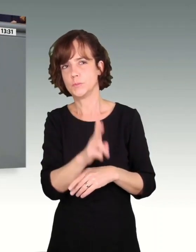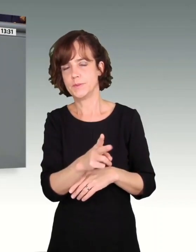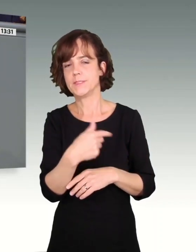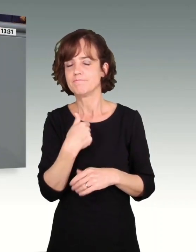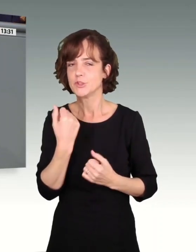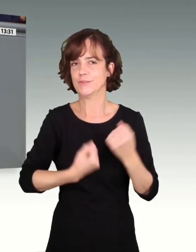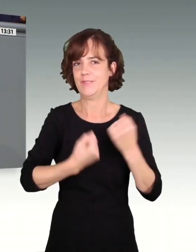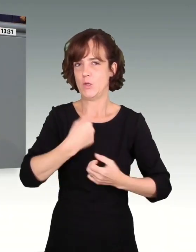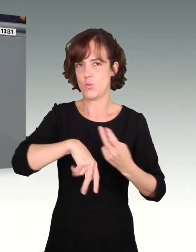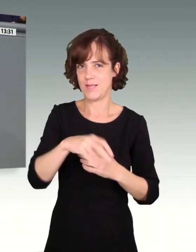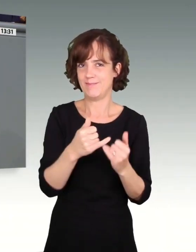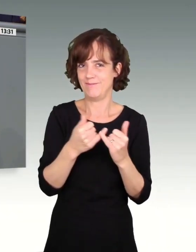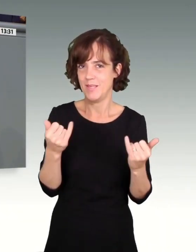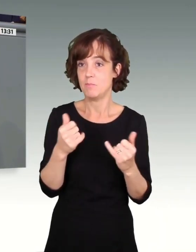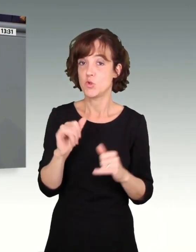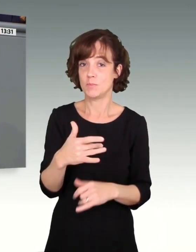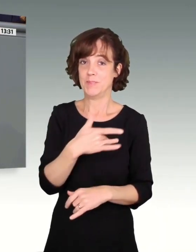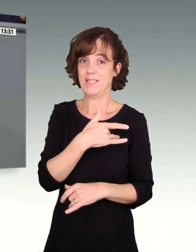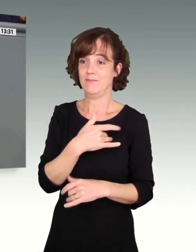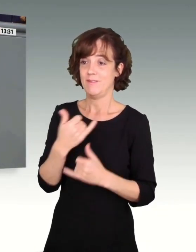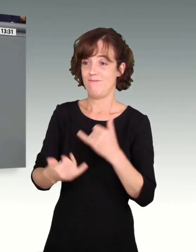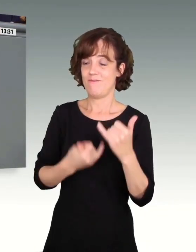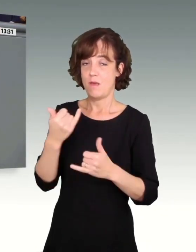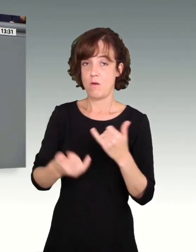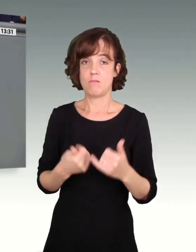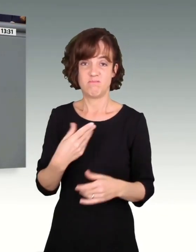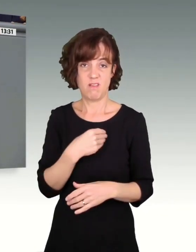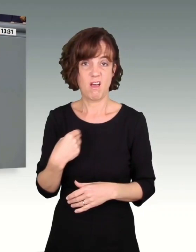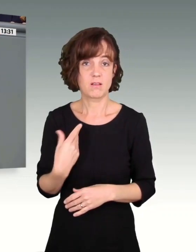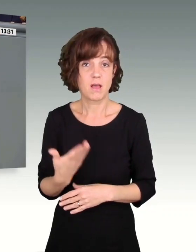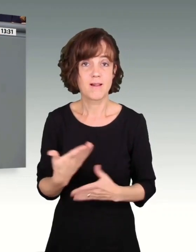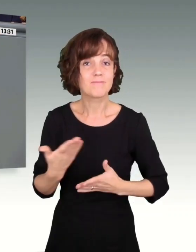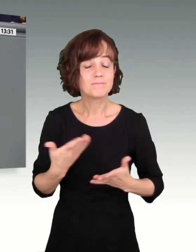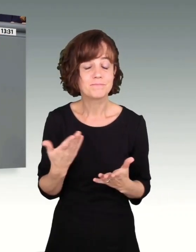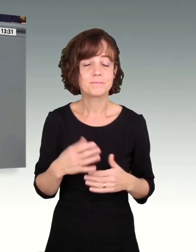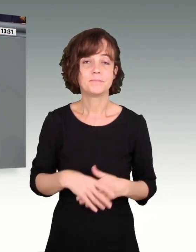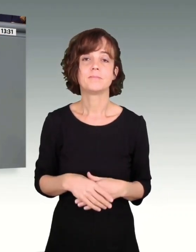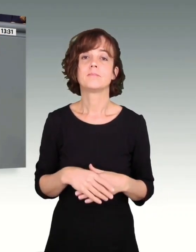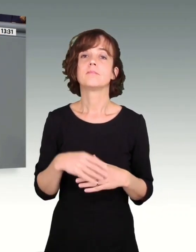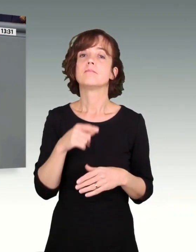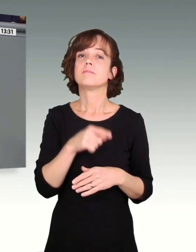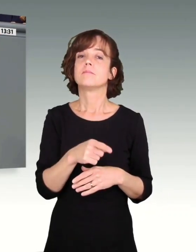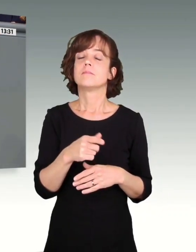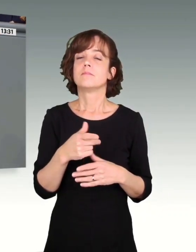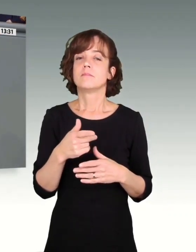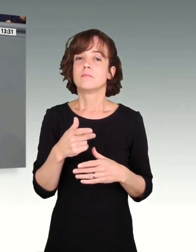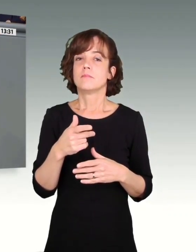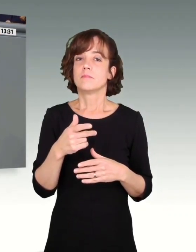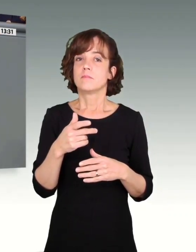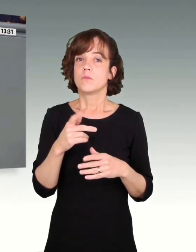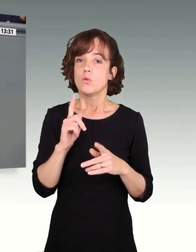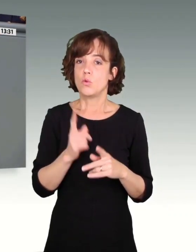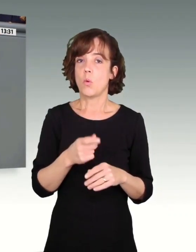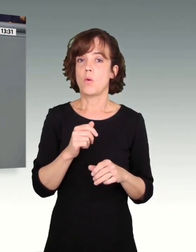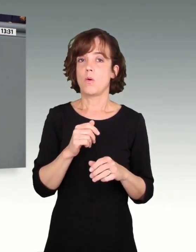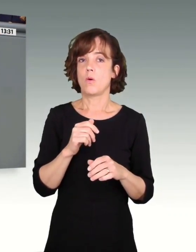absolut schwierig finde und der gerade auch Frauen häufig zum Nachteil gereicht. Denn es ist tatsächlich so, dass es nicht ausgeschlossen ist, dass man eben einen